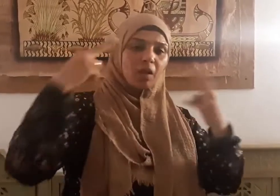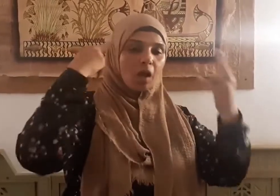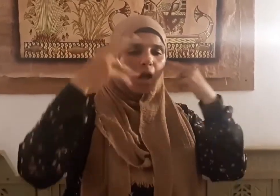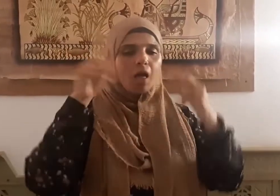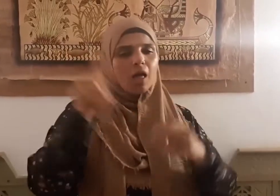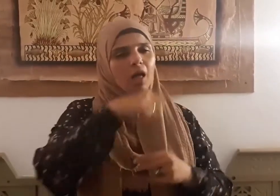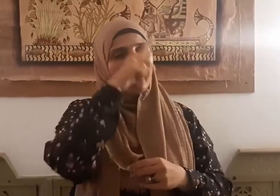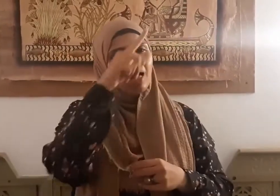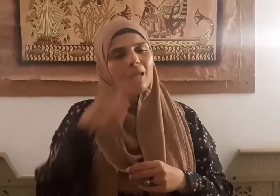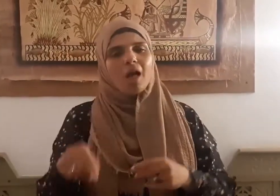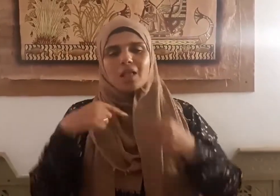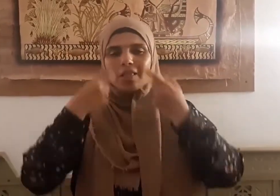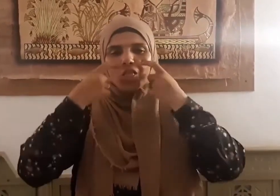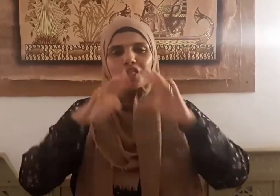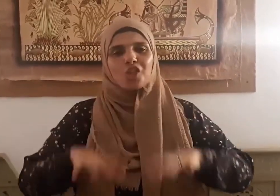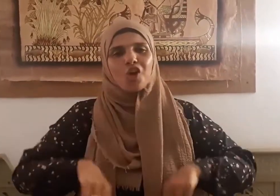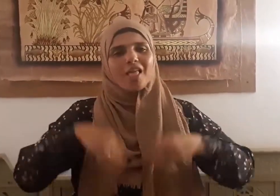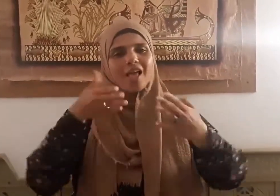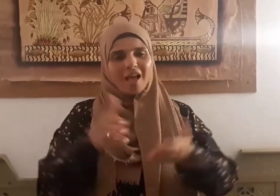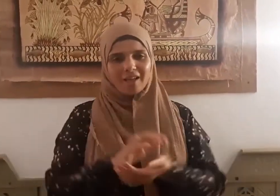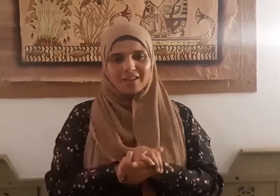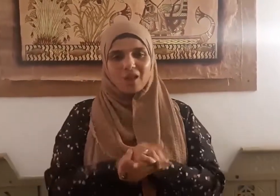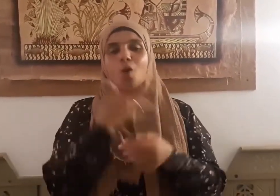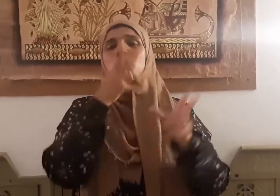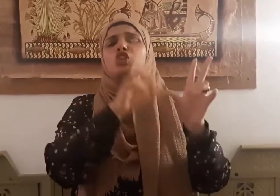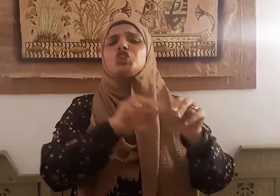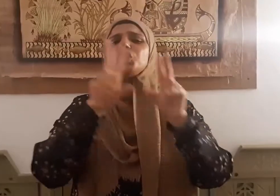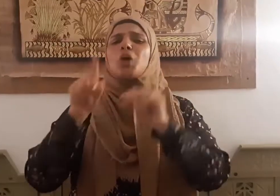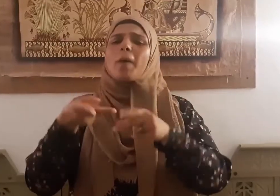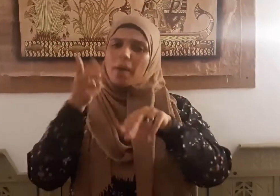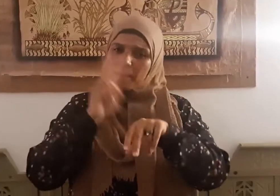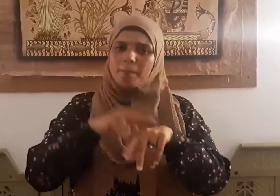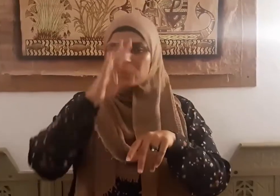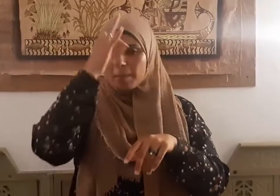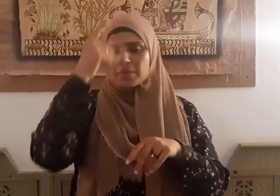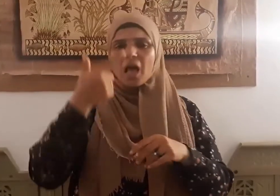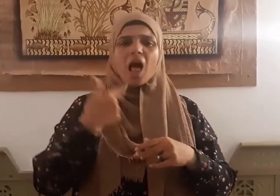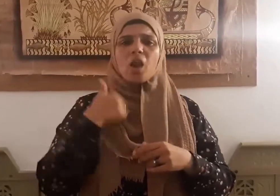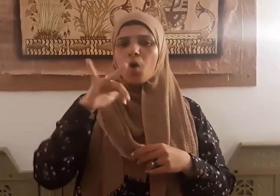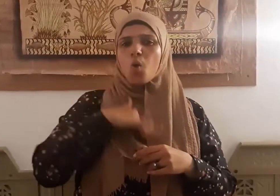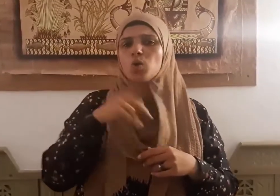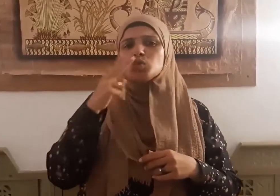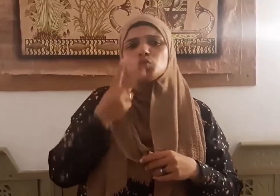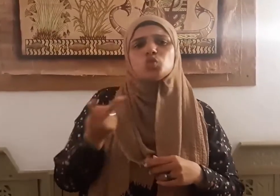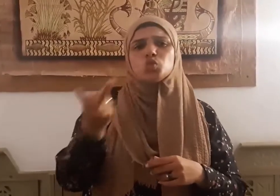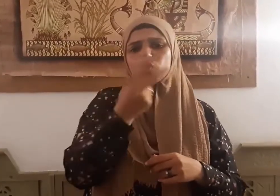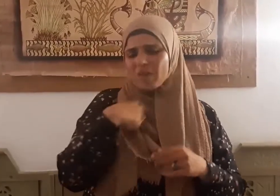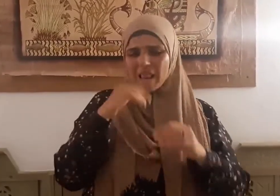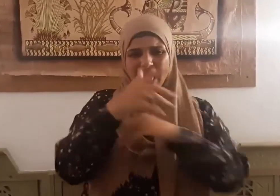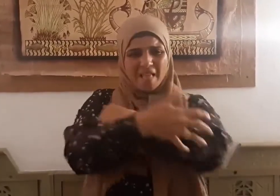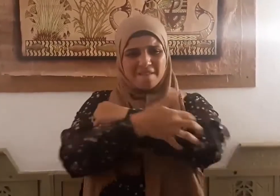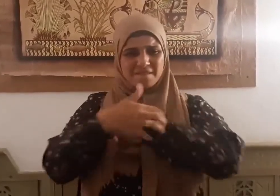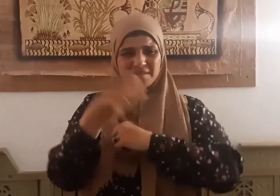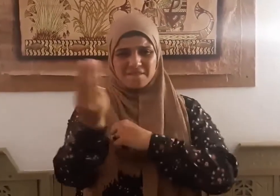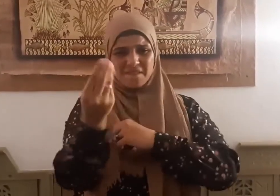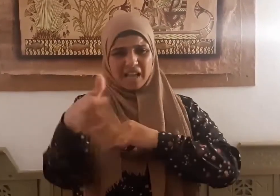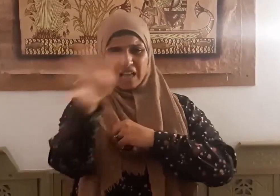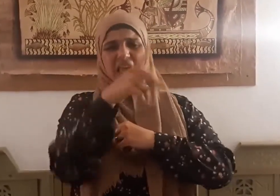متاع الدنيا ومنها الترفع عن مجالسة الفقراء والضعفاء